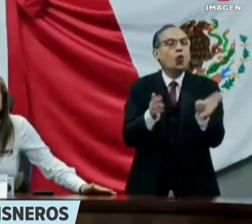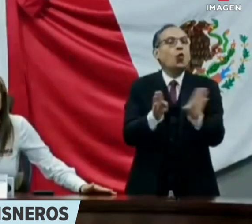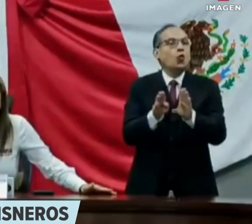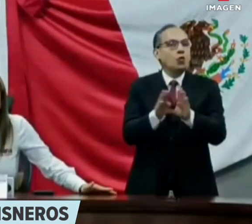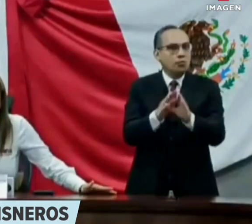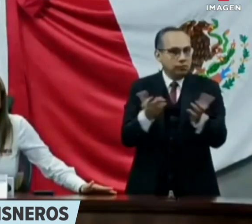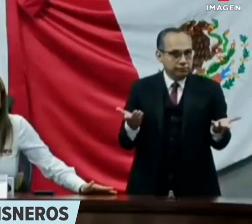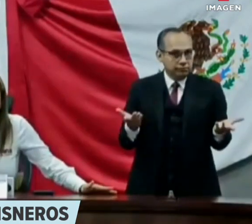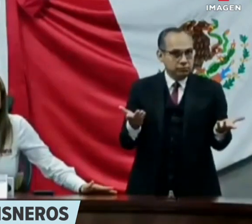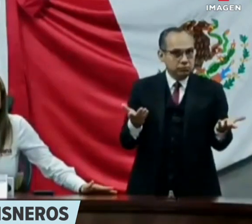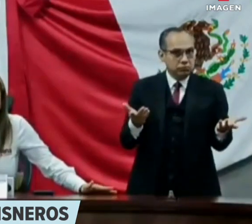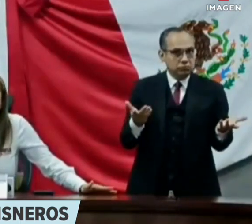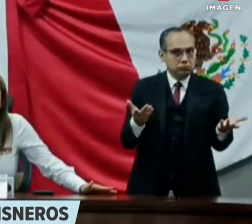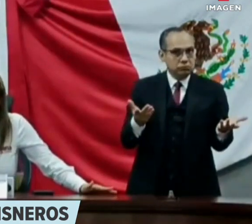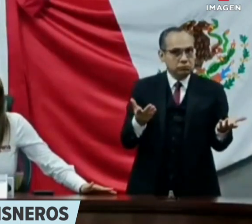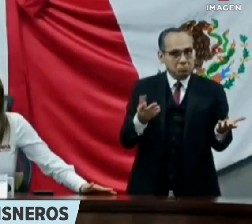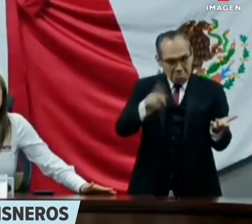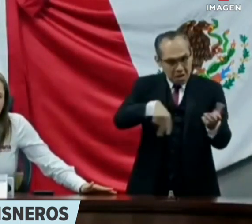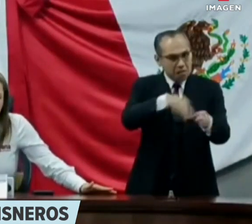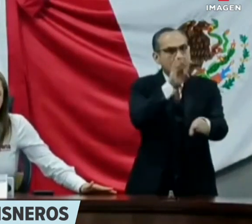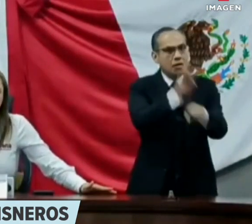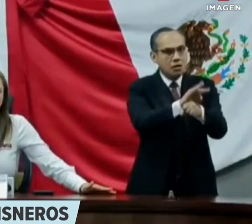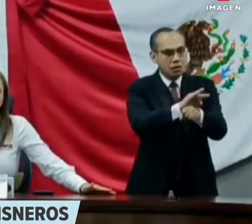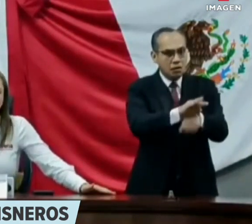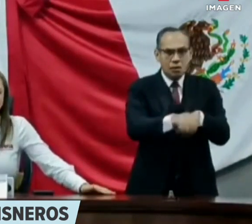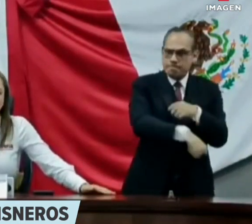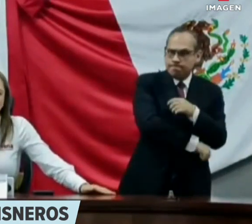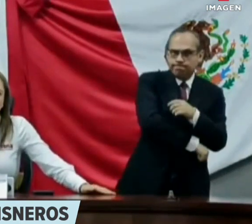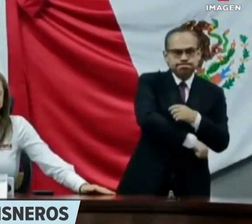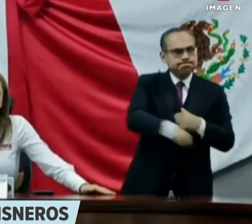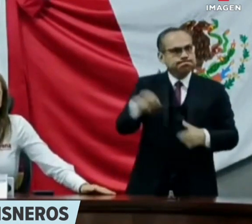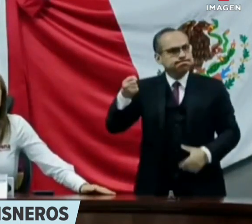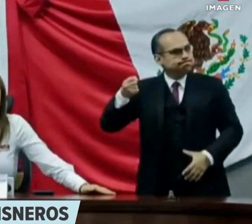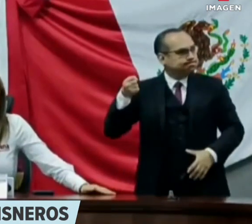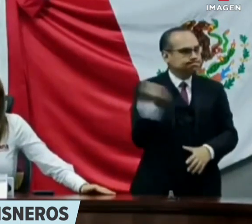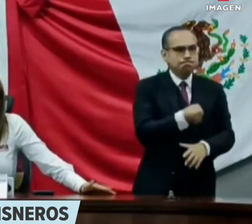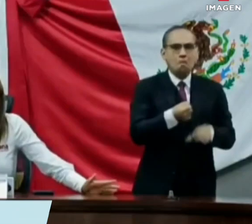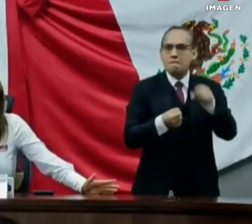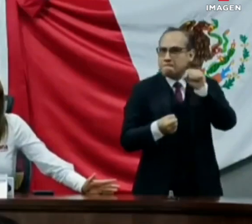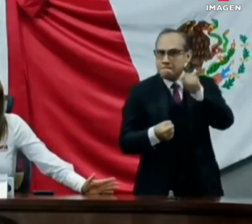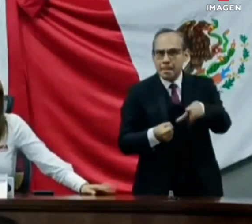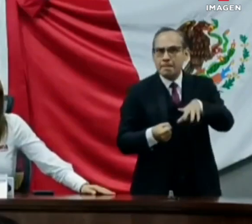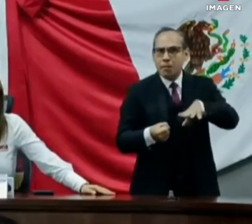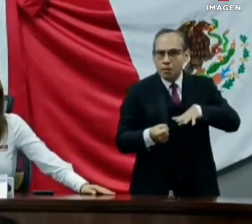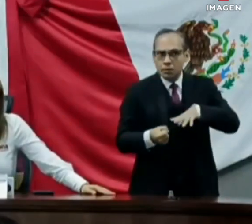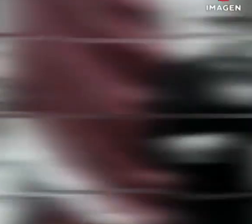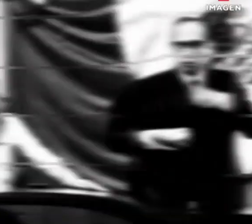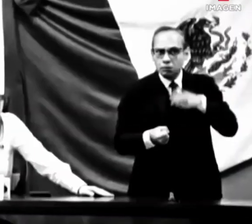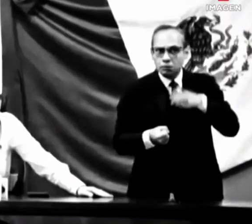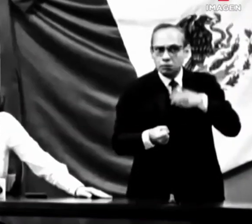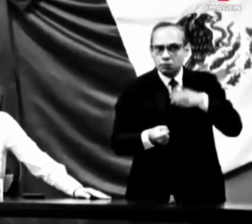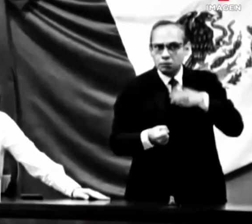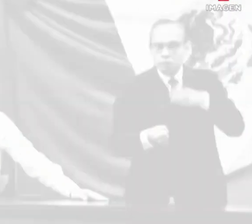darles en la madre a los delincuentes, porque no hay de otra.